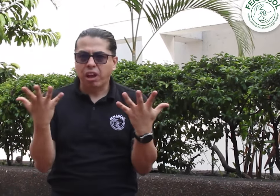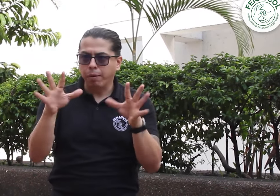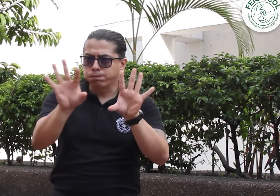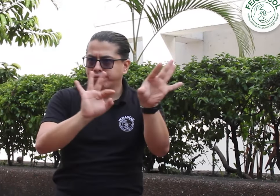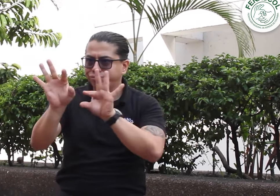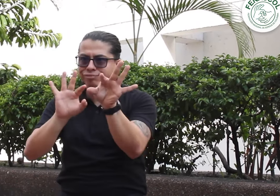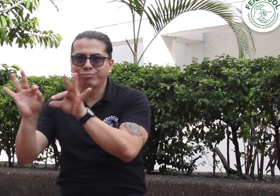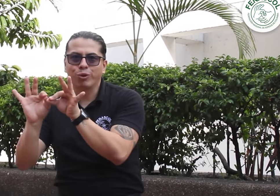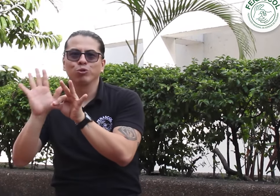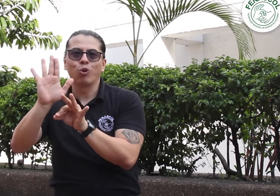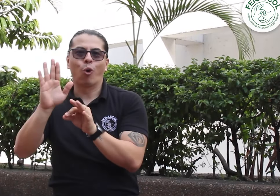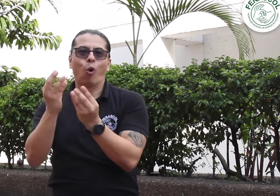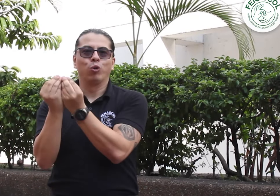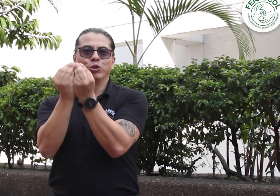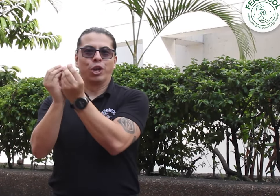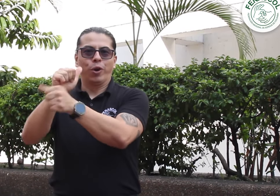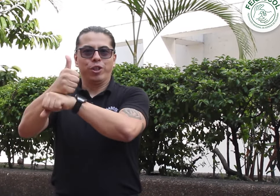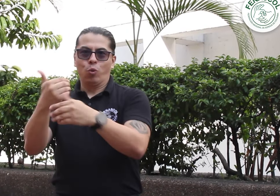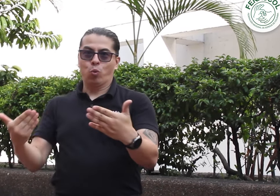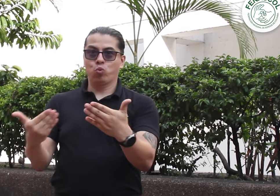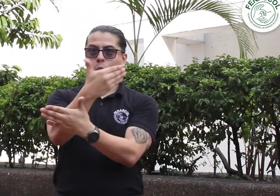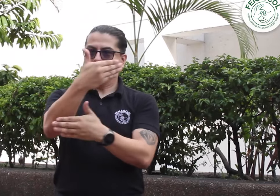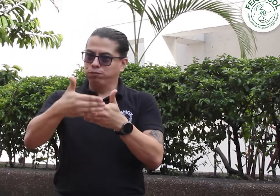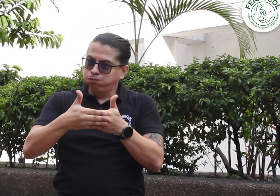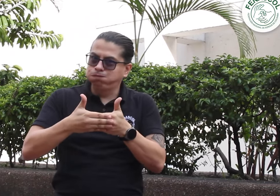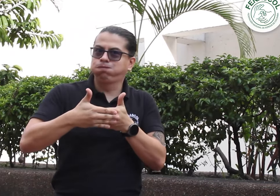que trabajarán durante los próximos cuatro años.